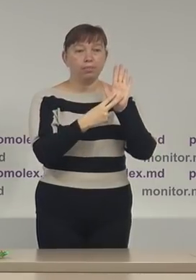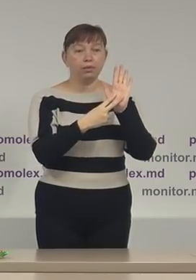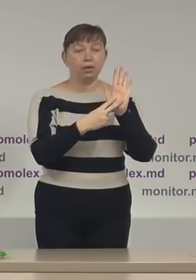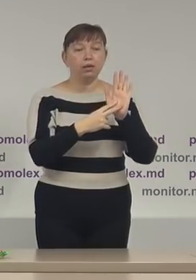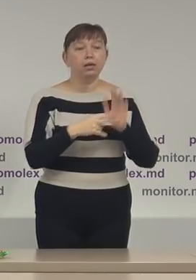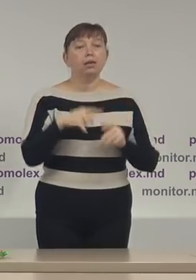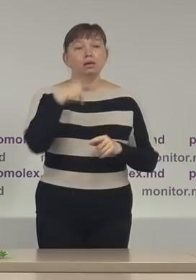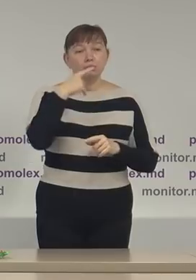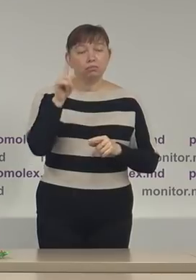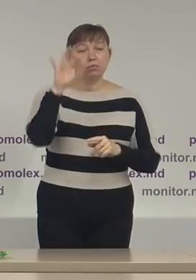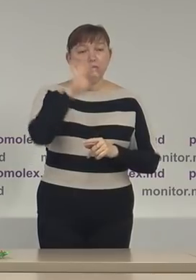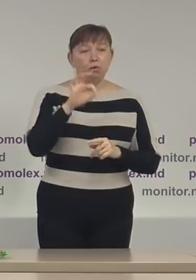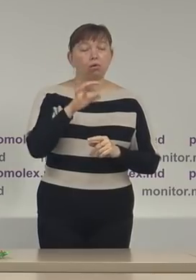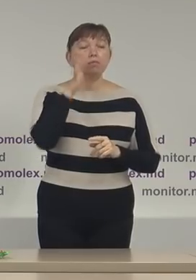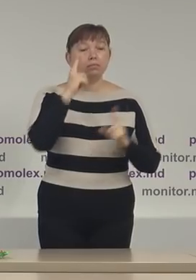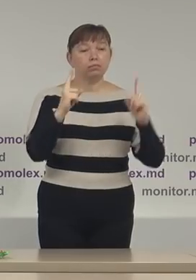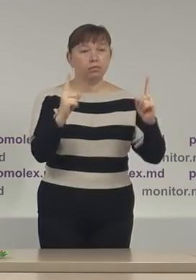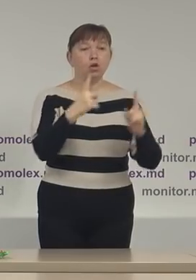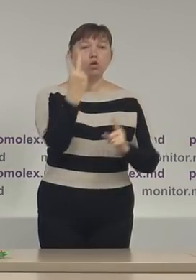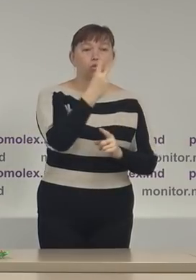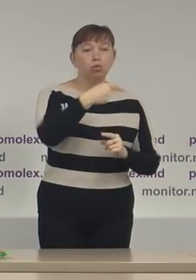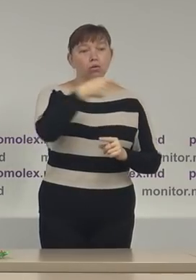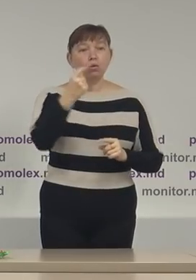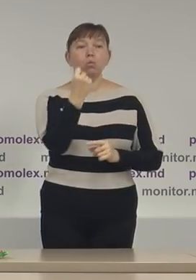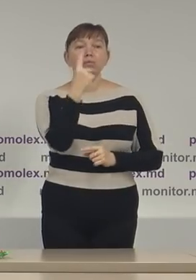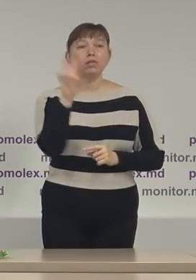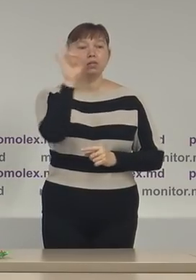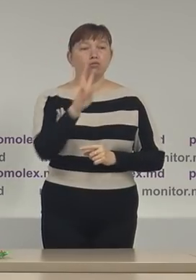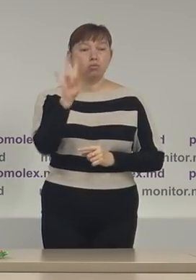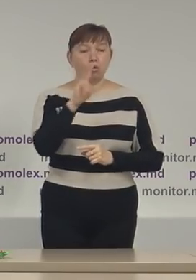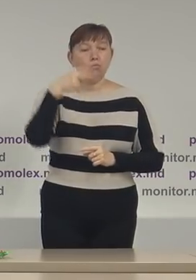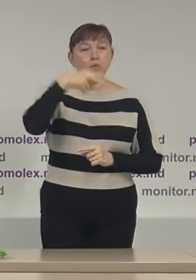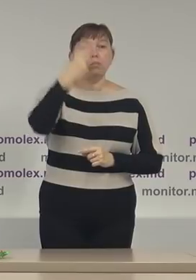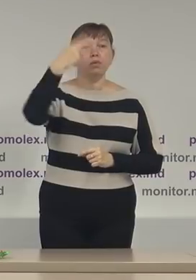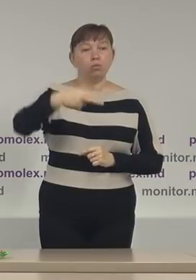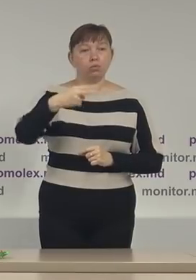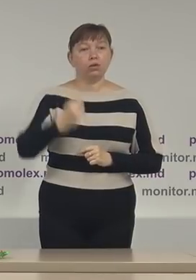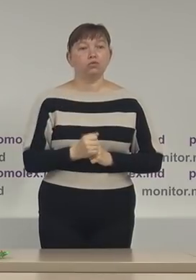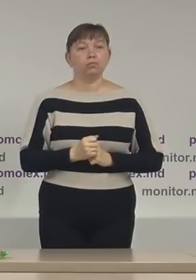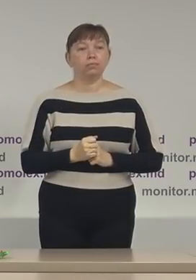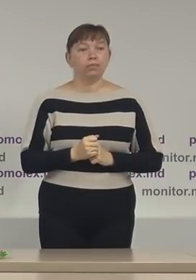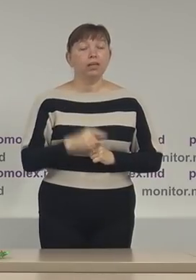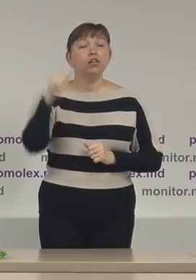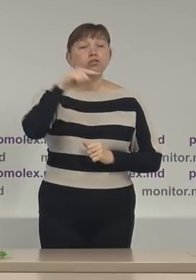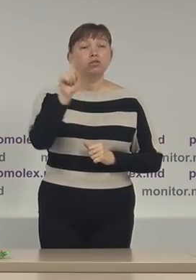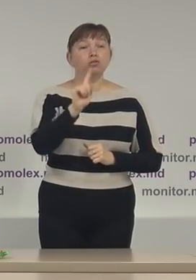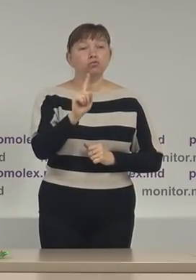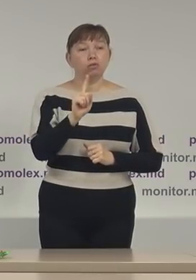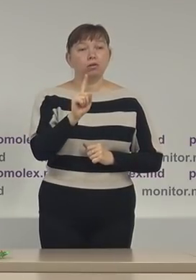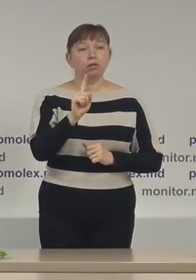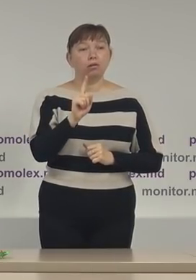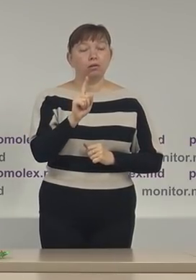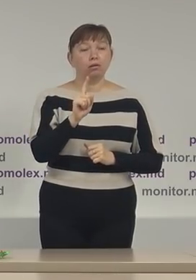se referă la intervalul de timp dintre 2 și 11 noiembrie 2020, în ceea ce privește